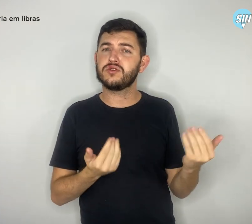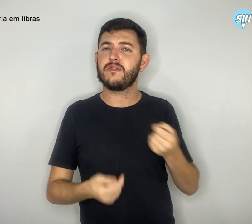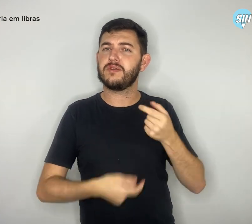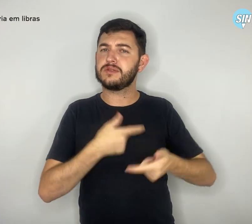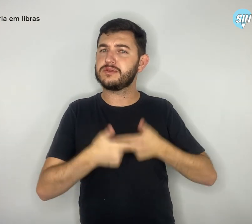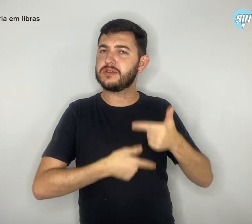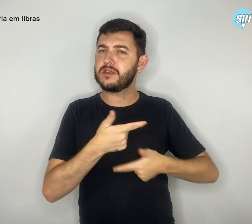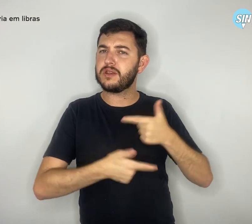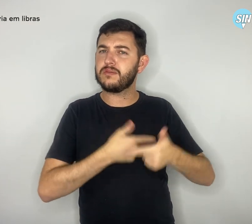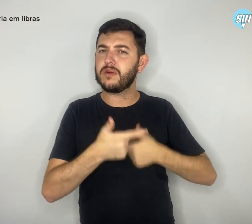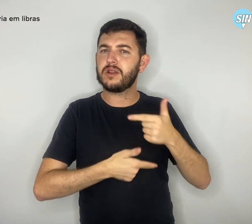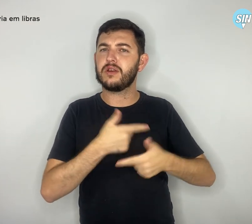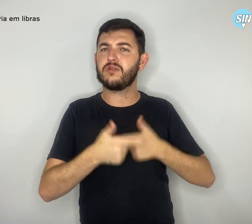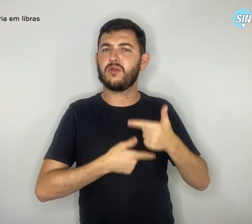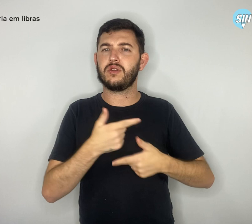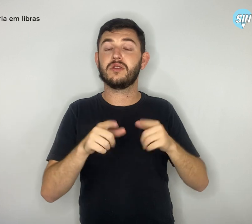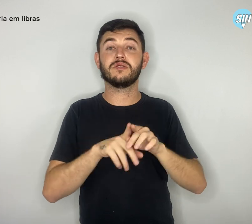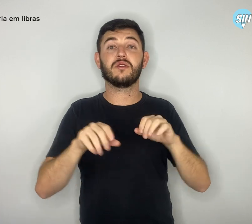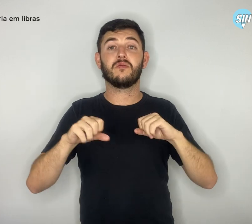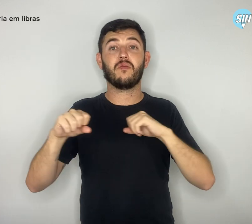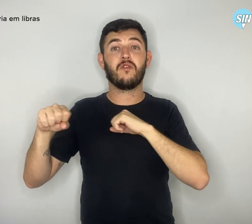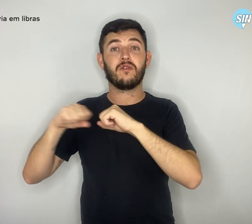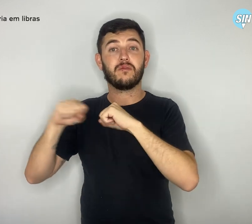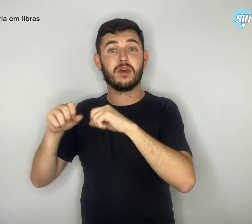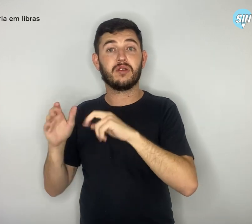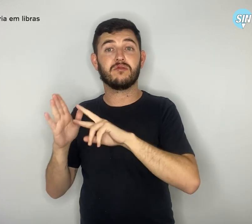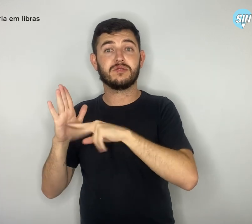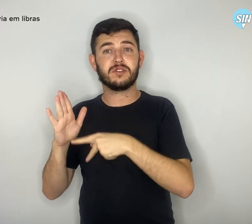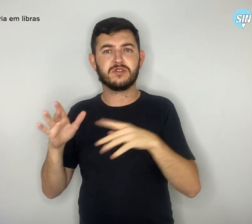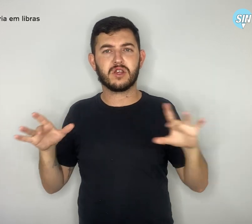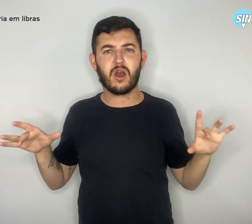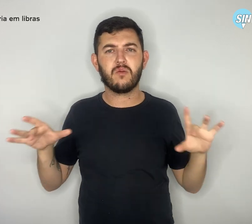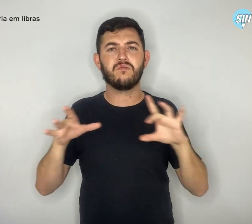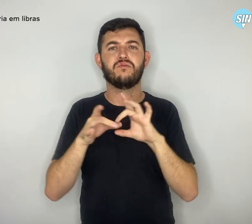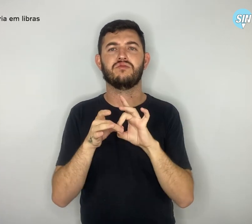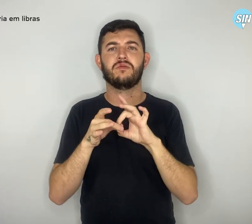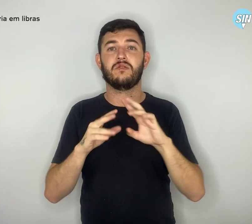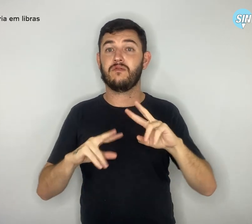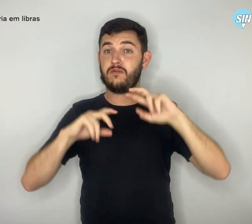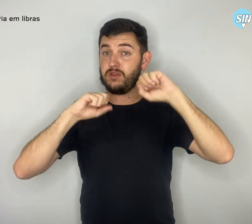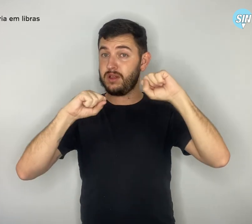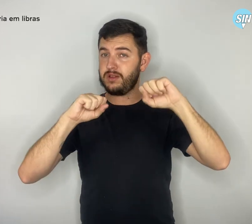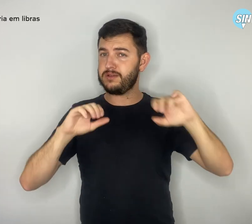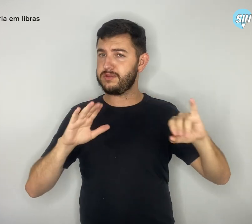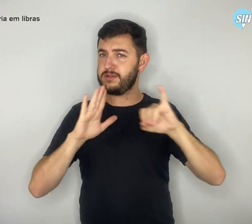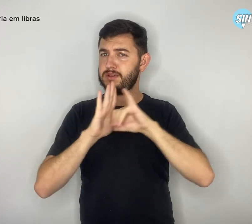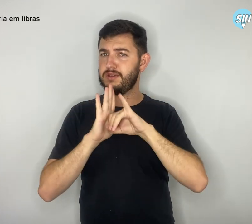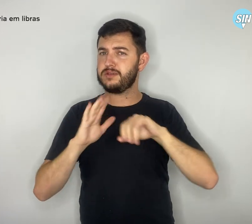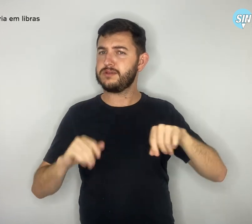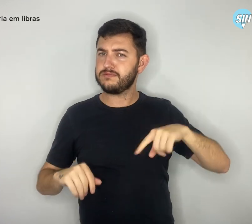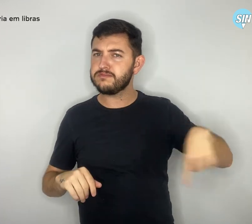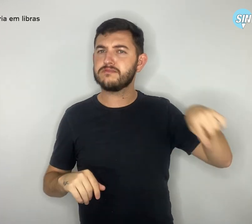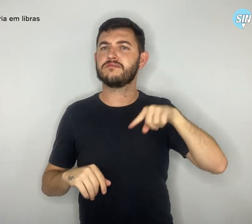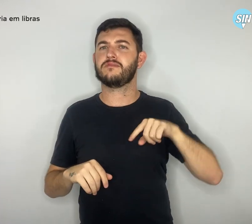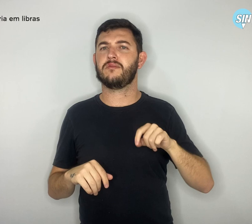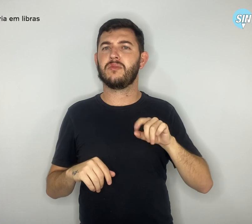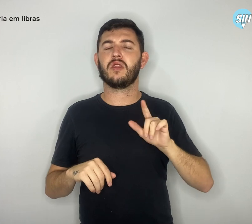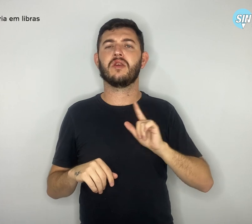com o movimento sindical, fortalecendo a identidade deste público com as pautas